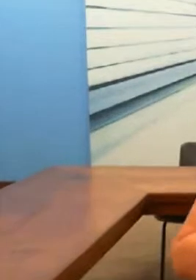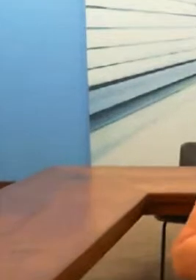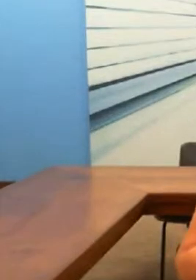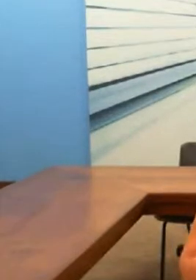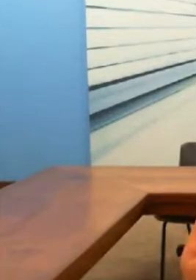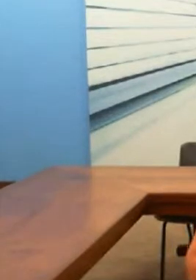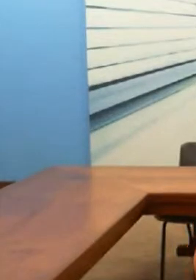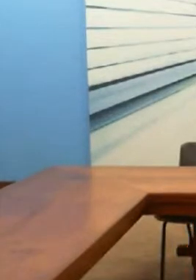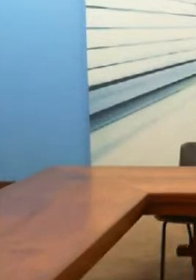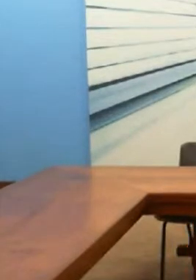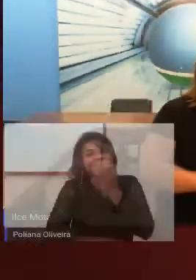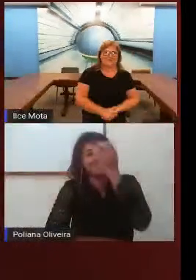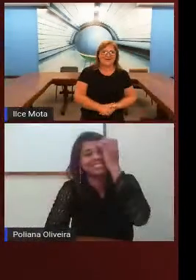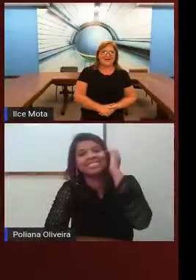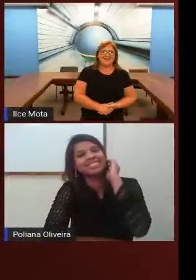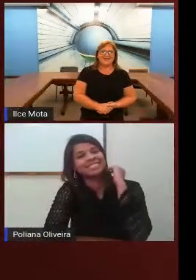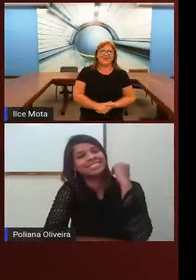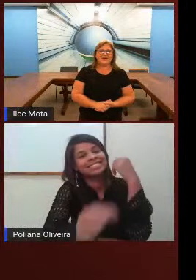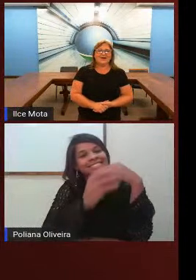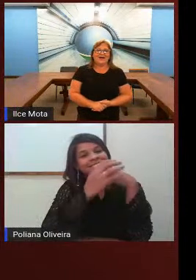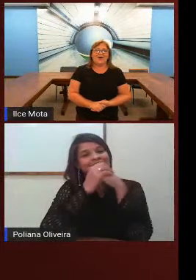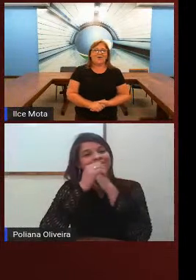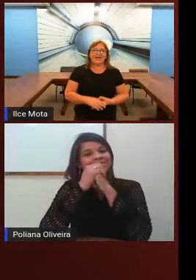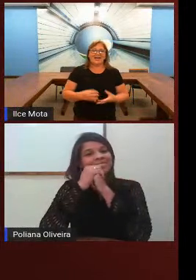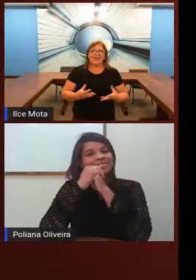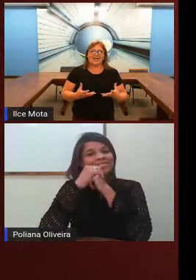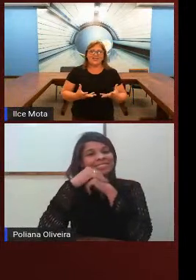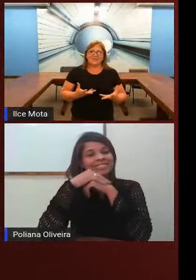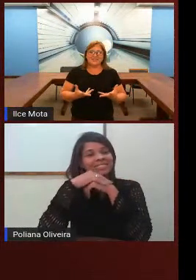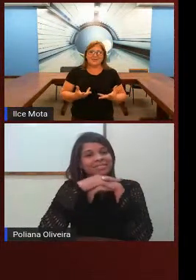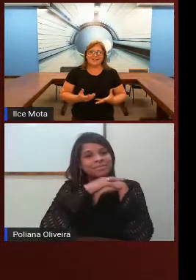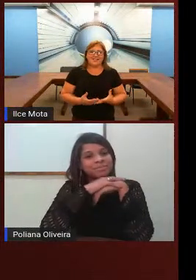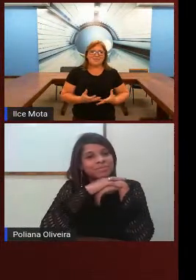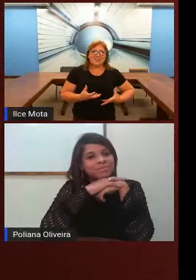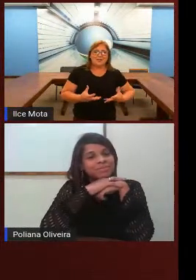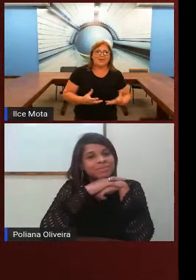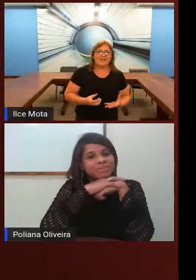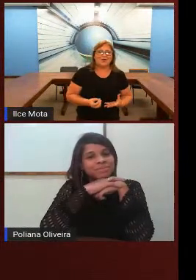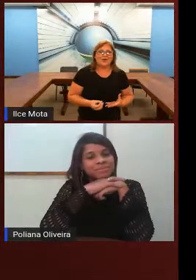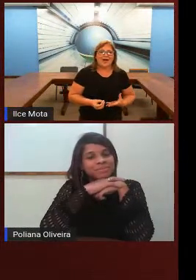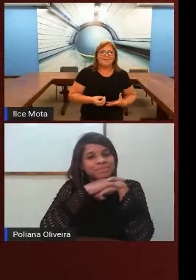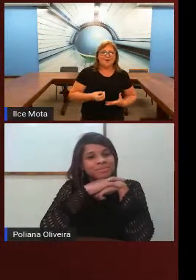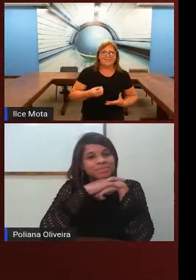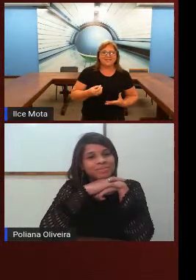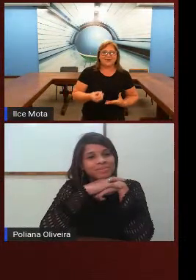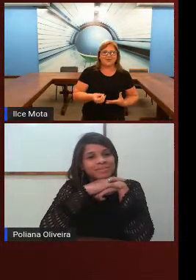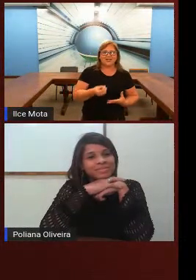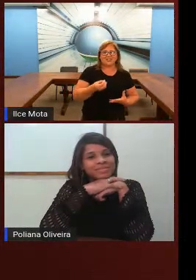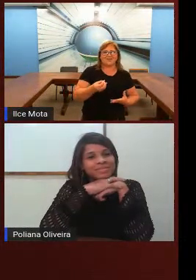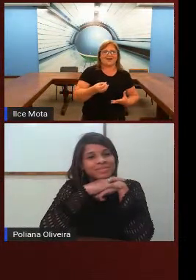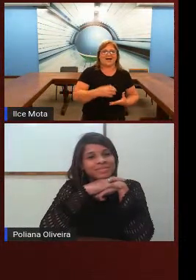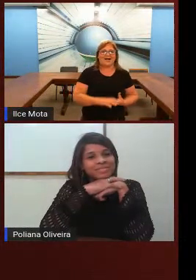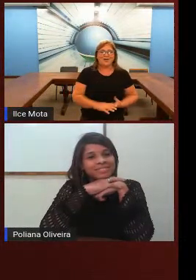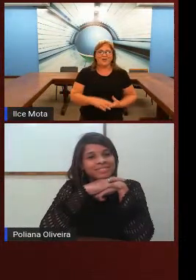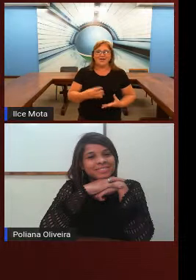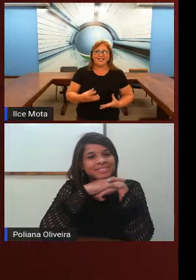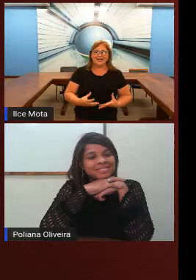toda essa movimentação então o que a gente precisa aprender a gente precisa aprender colocar emoção no que a gente vai falar porque ele tá